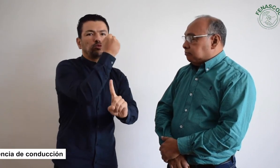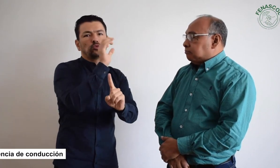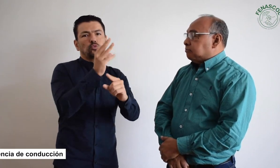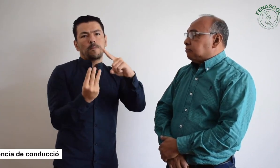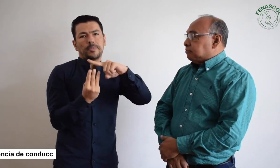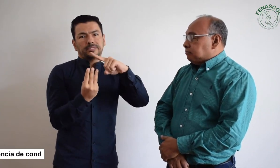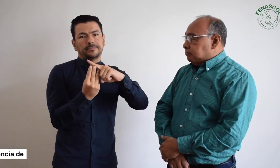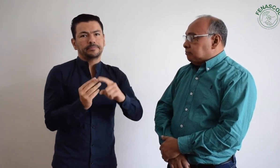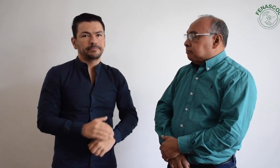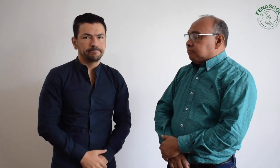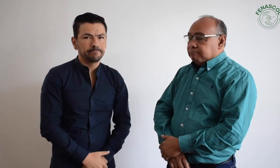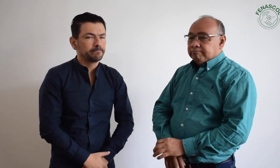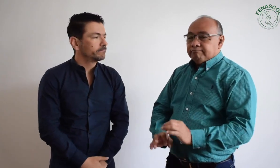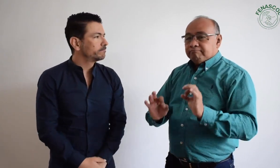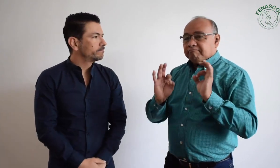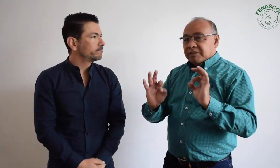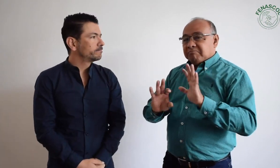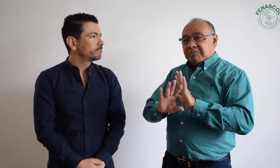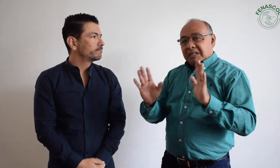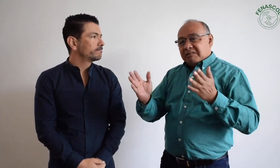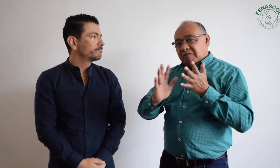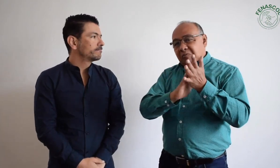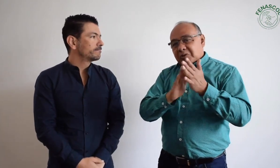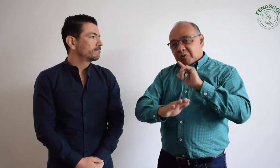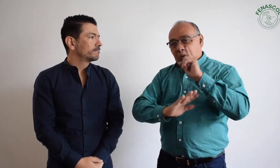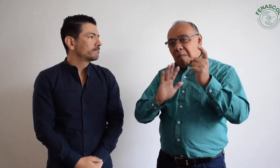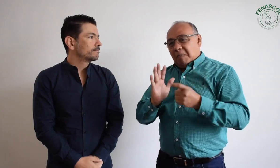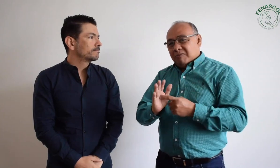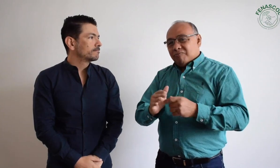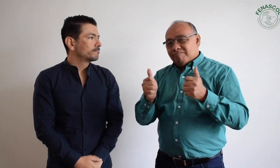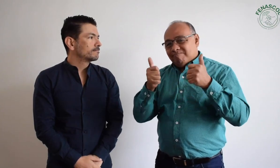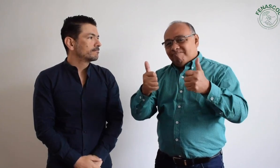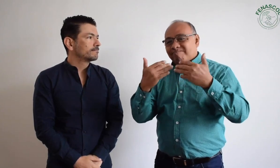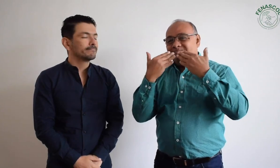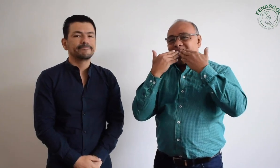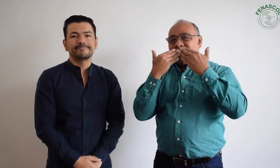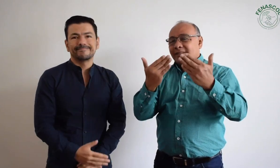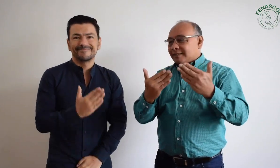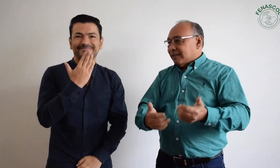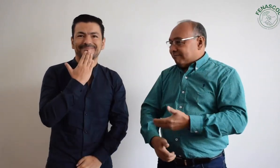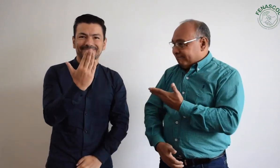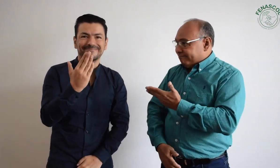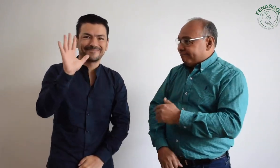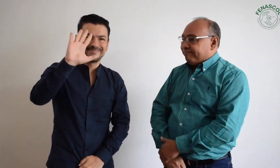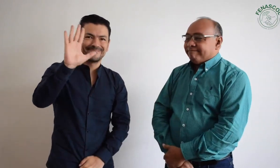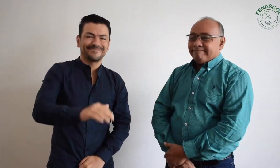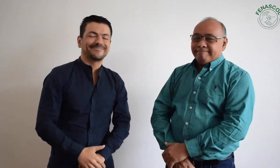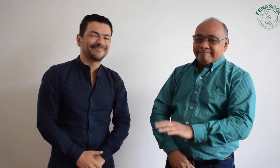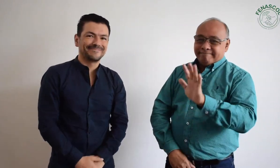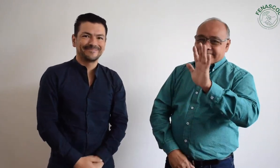es la licencia de conducción para las personas sordas. Esta era la información. Muchas gracias. Gracias. Hasta luego. Hasta luego.